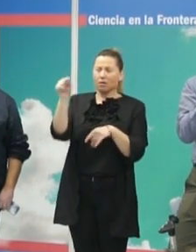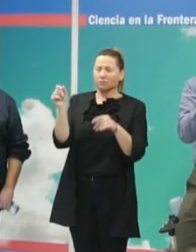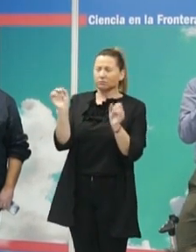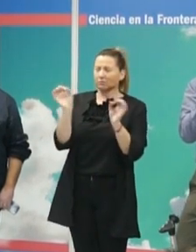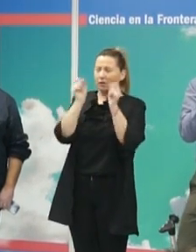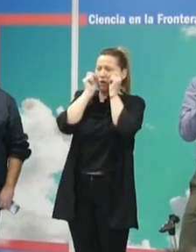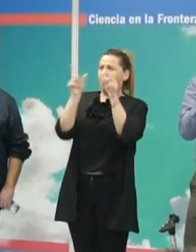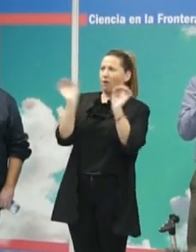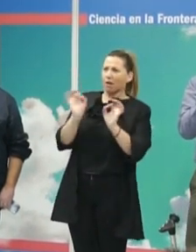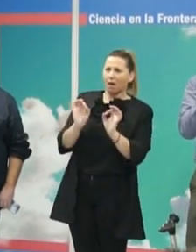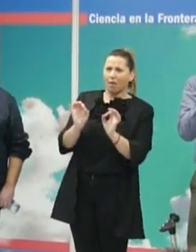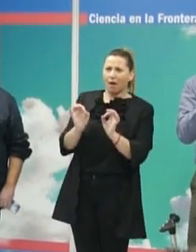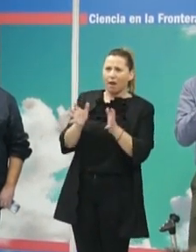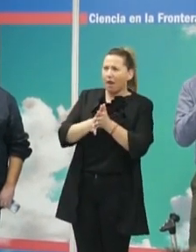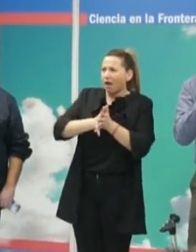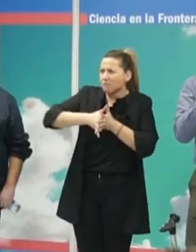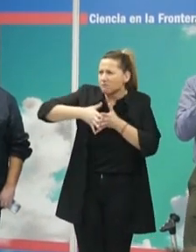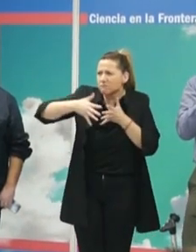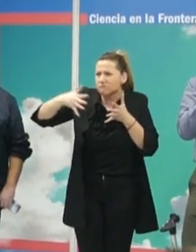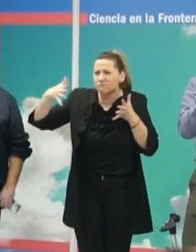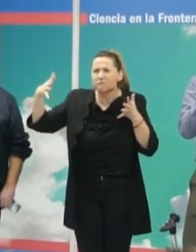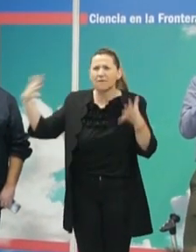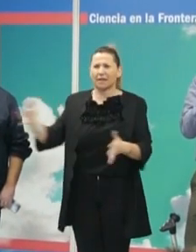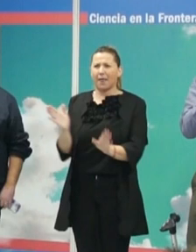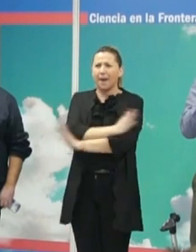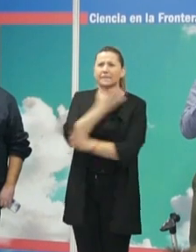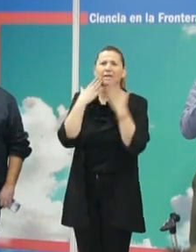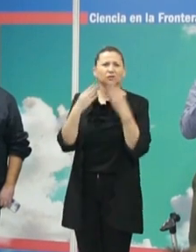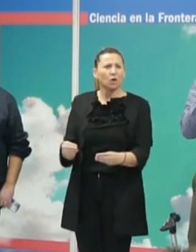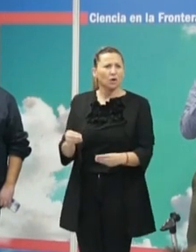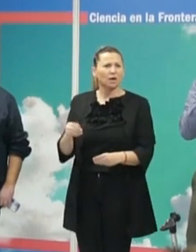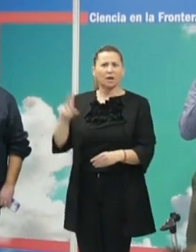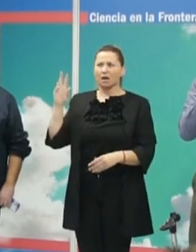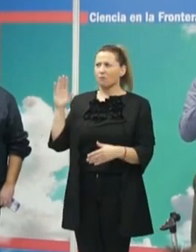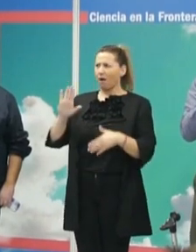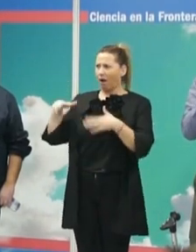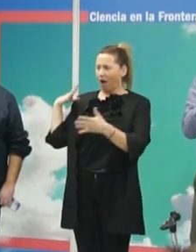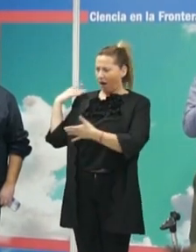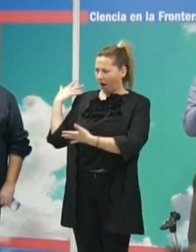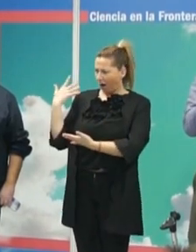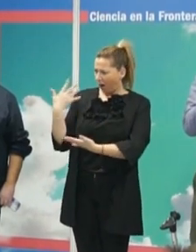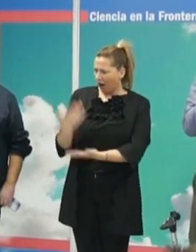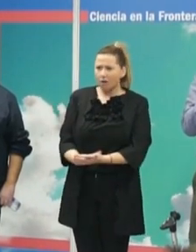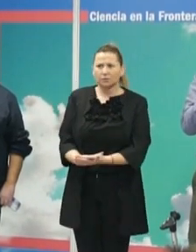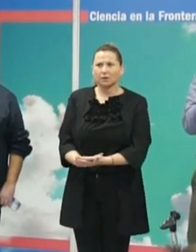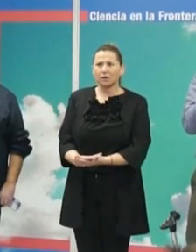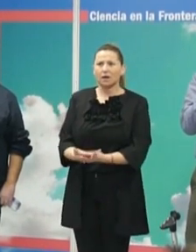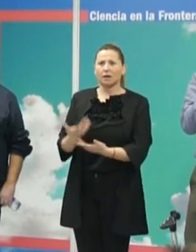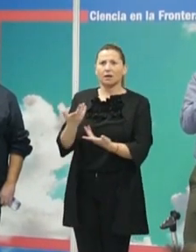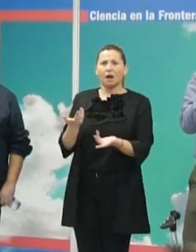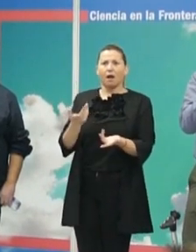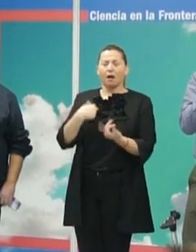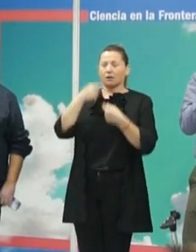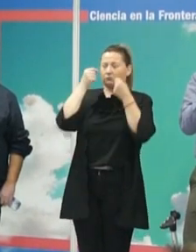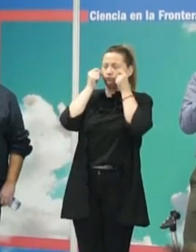significaba en el tiempo la inmensidad de lo que es la prehistoria, de lo que se ha llevado hasta aquí, y hemos llegado solamente hasta el umbral, que es el comienzo de la humanidad. De repente